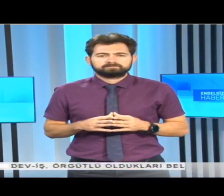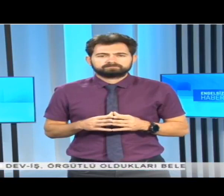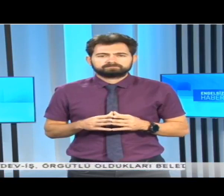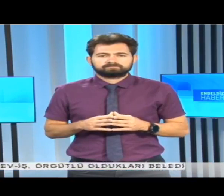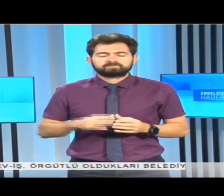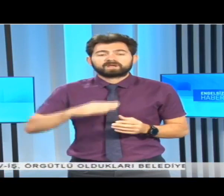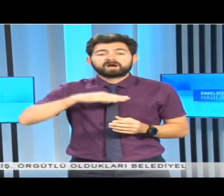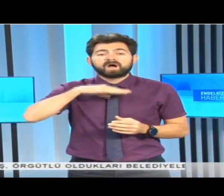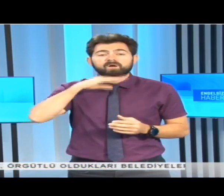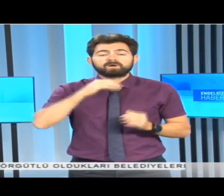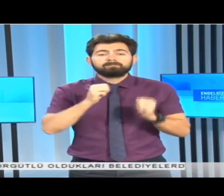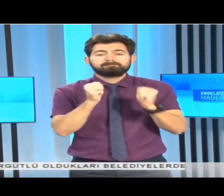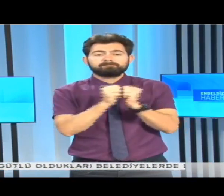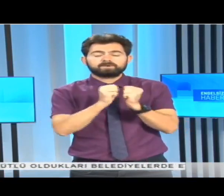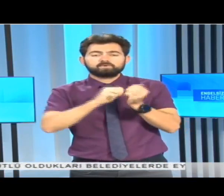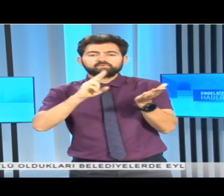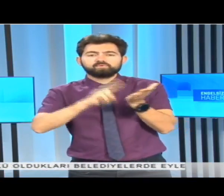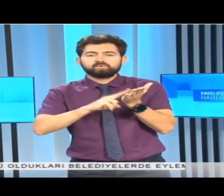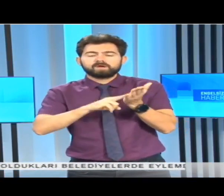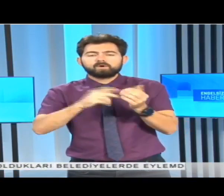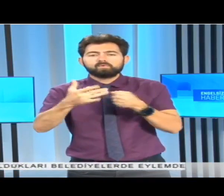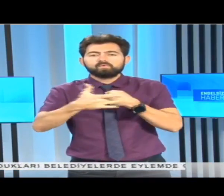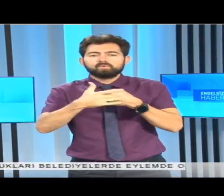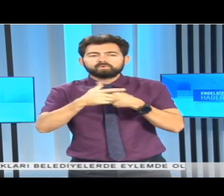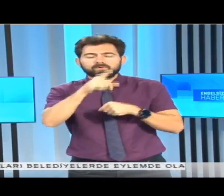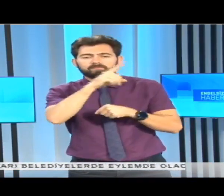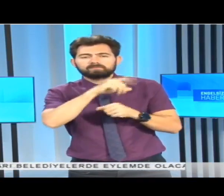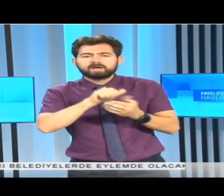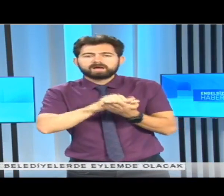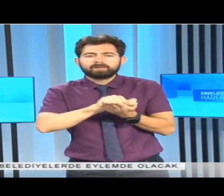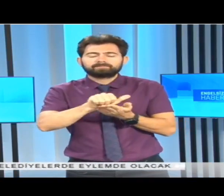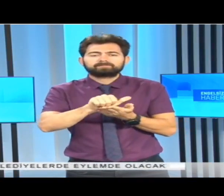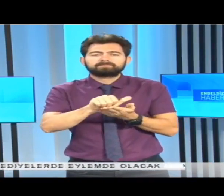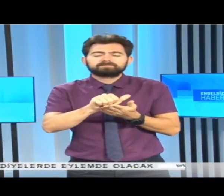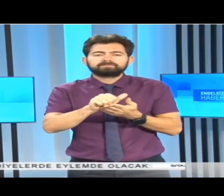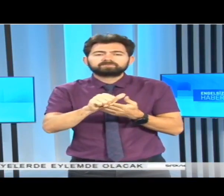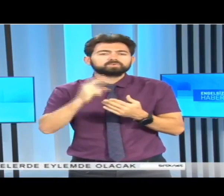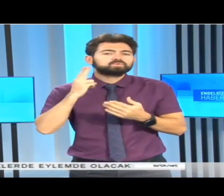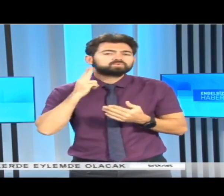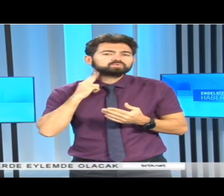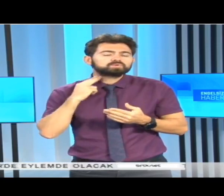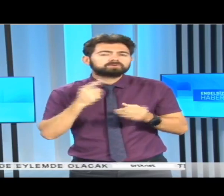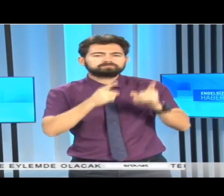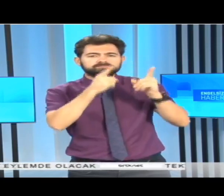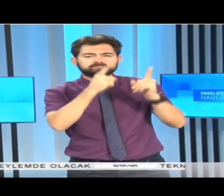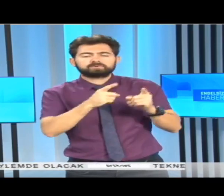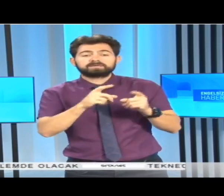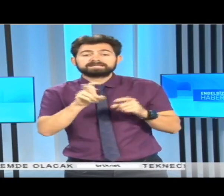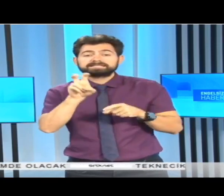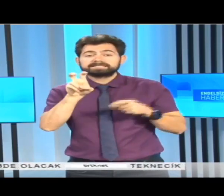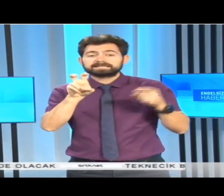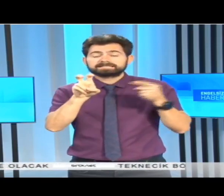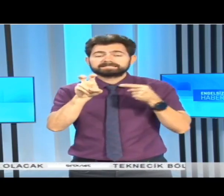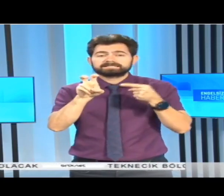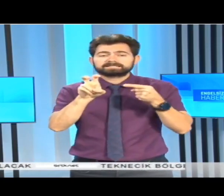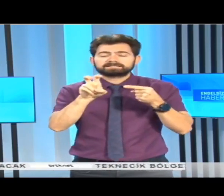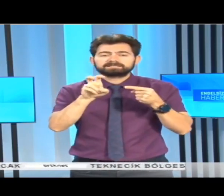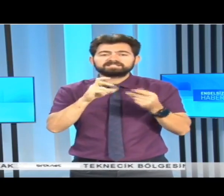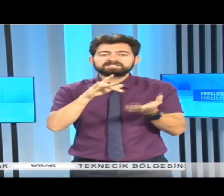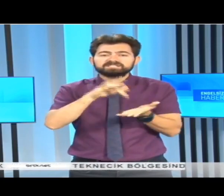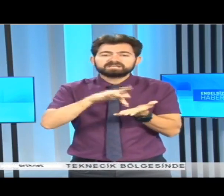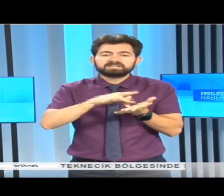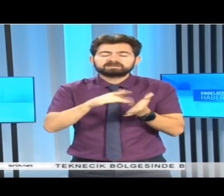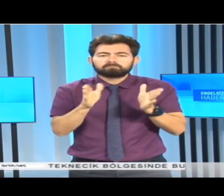Avrupa Birliği üyesi ülkeler Rusya'ya yönelik 8. yaptırım paketi